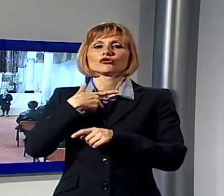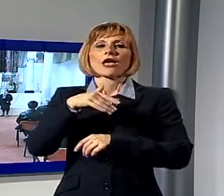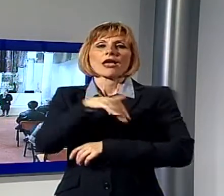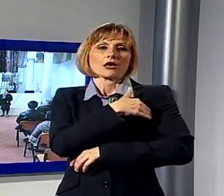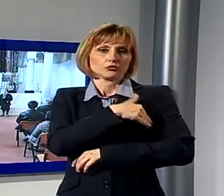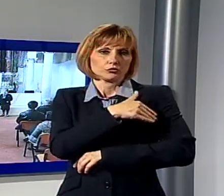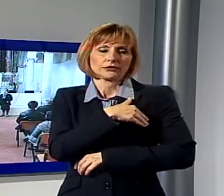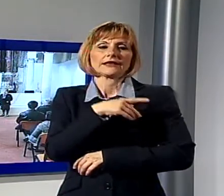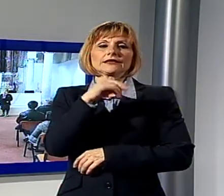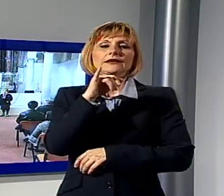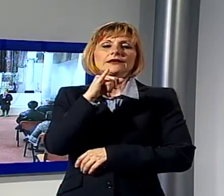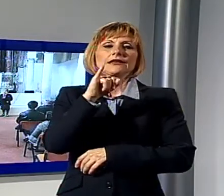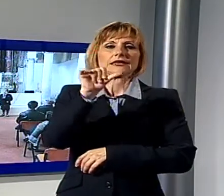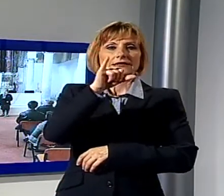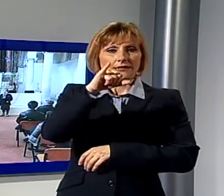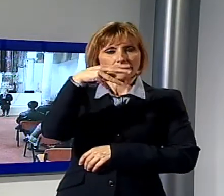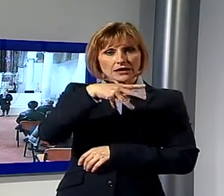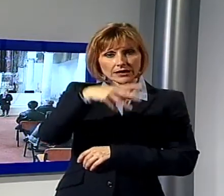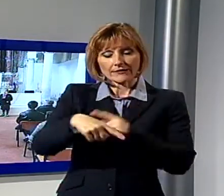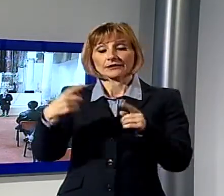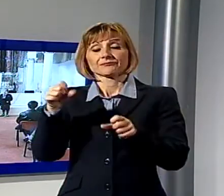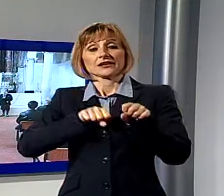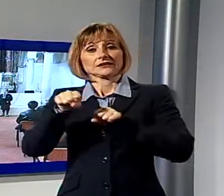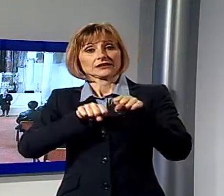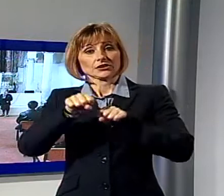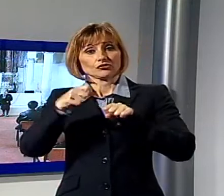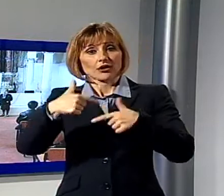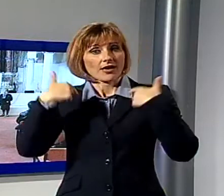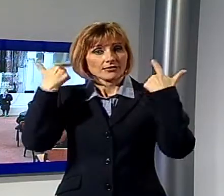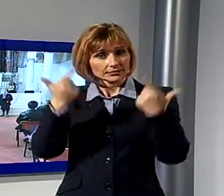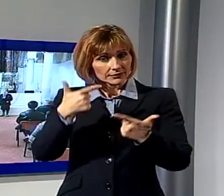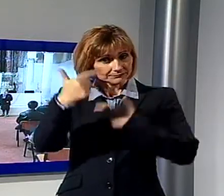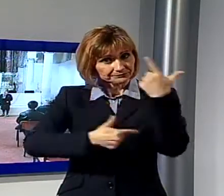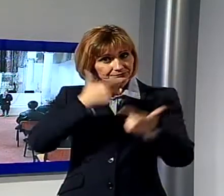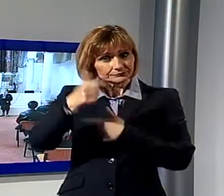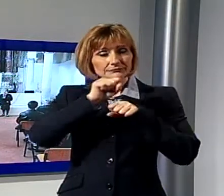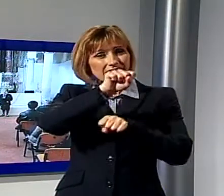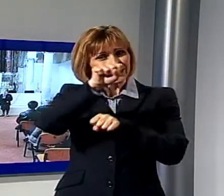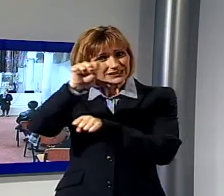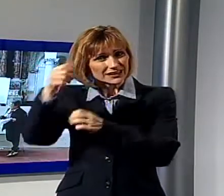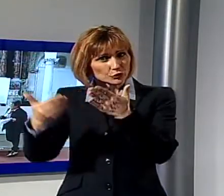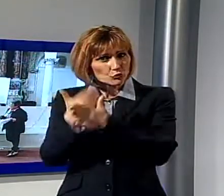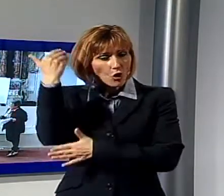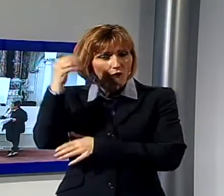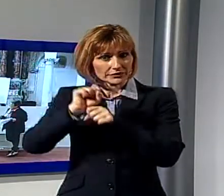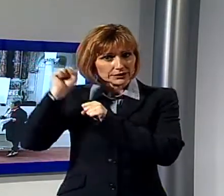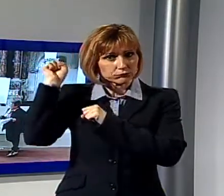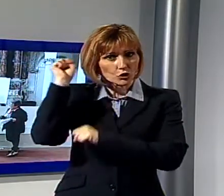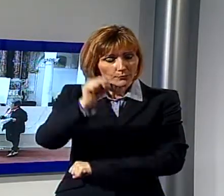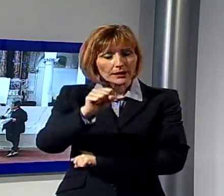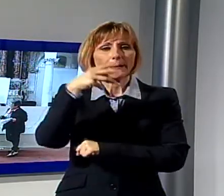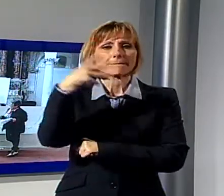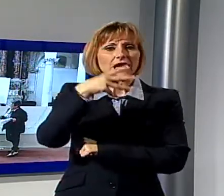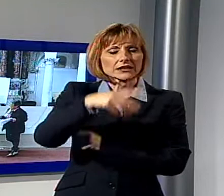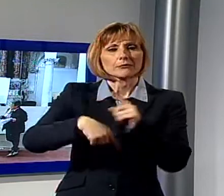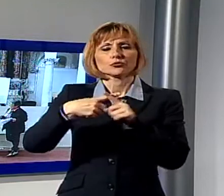Machiavelli. La dirigente scolastica Iolanda Bocci ha consegnato gli attestati ai diplomati del liceo classico Machiavelli, il